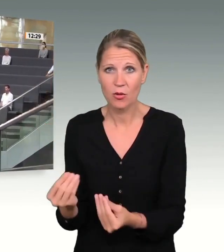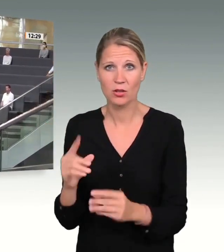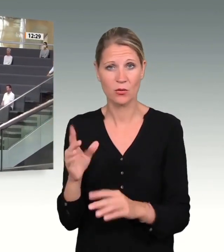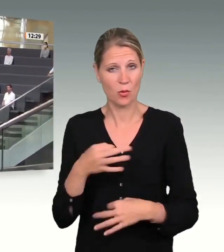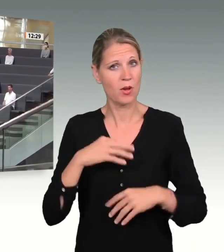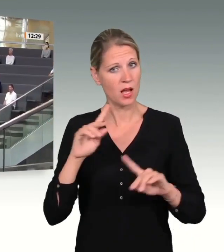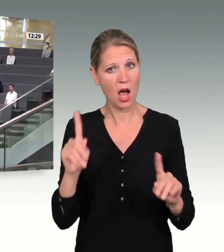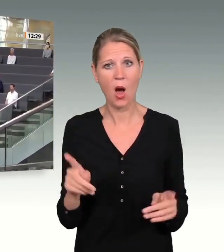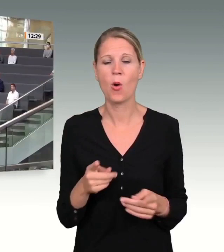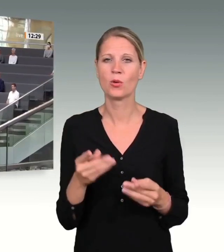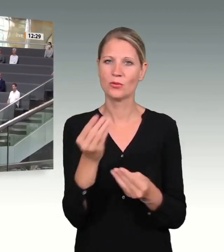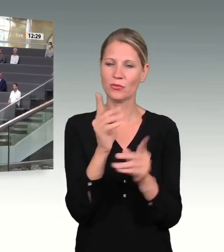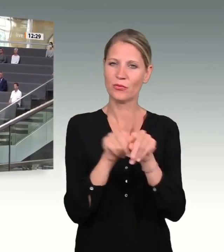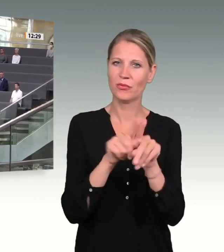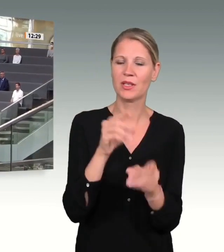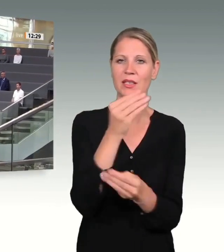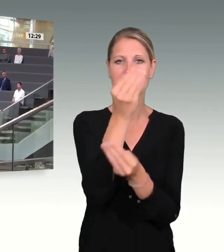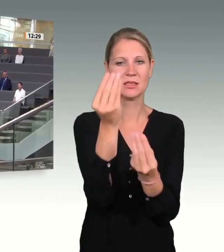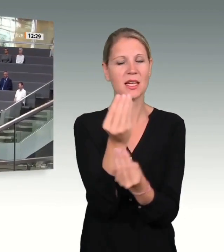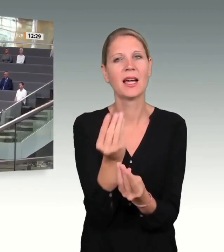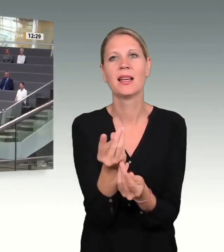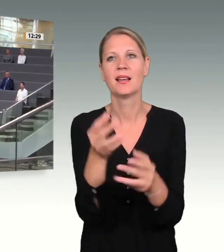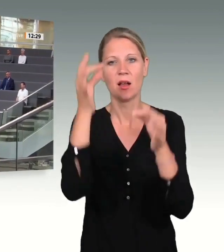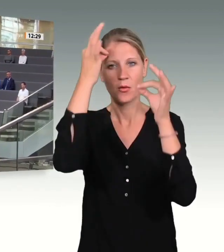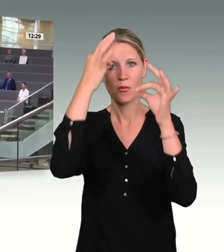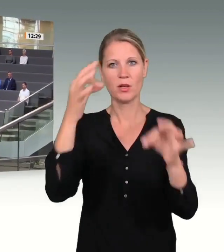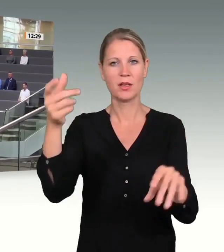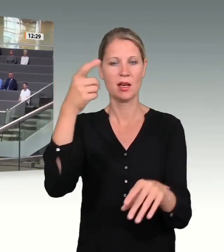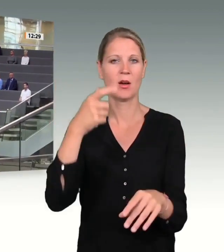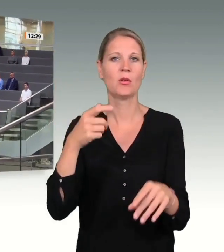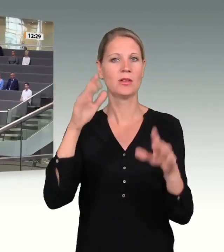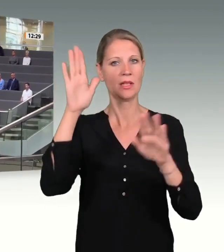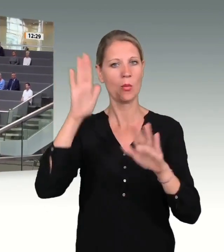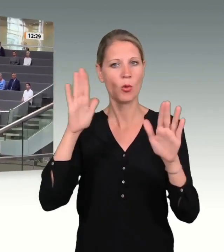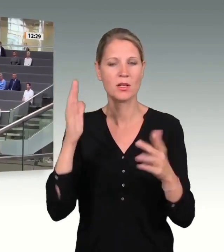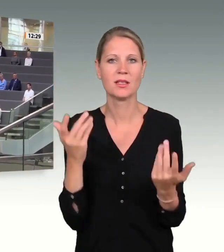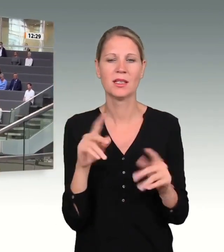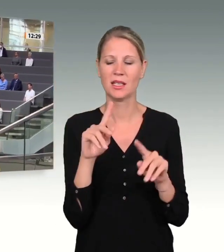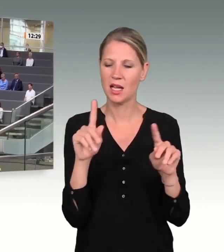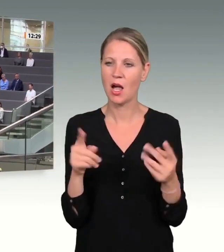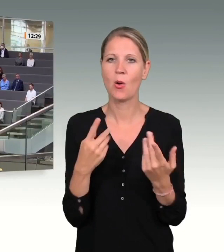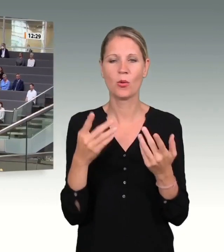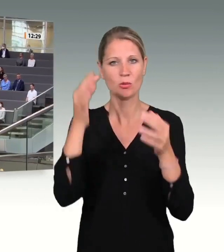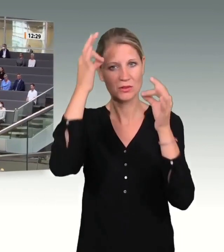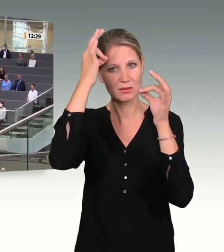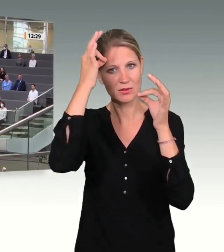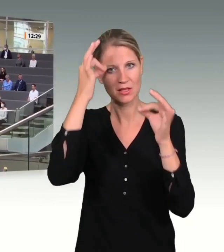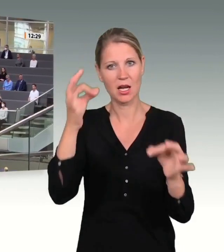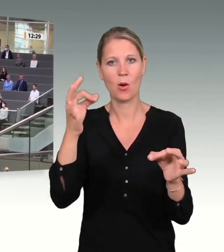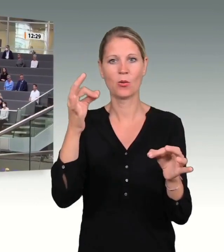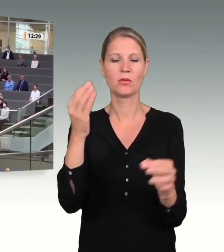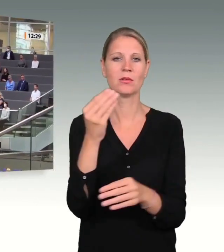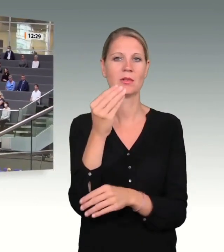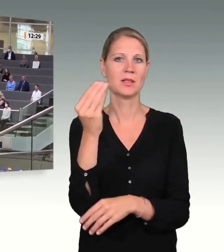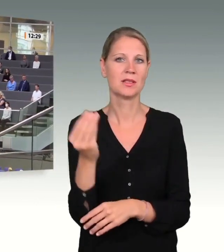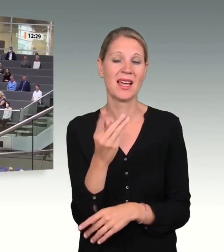Vertrauens in unserer Demokratie, ein Zeichen des Vertrauens, aber auch ein Zeichen der Erwartung, dass wir